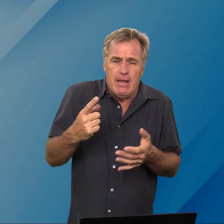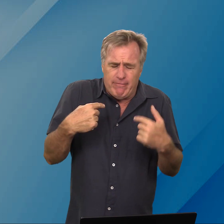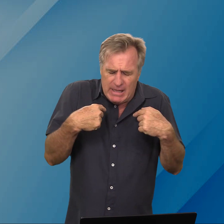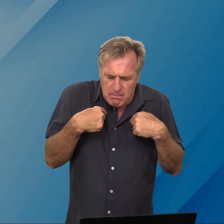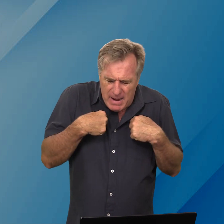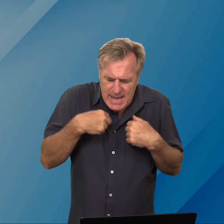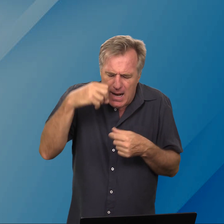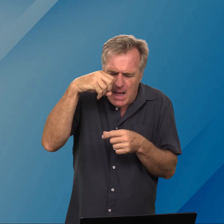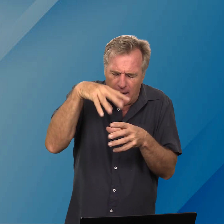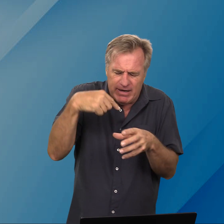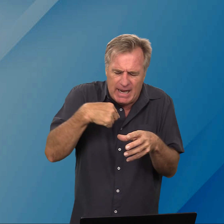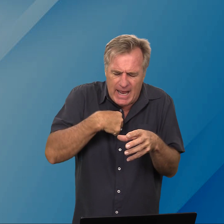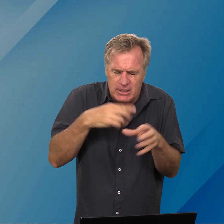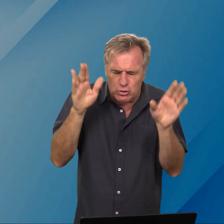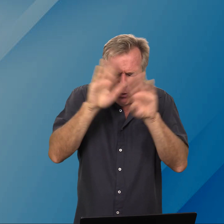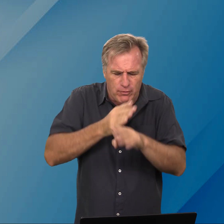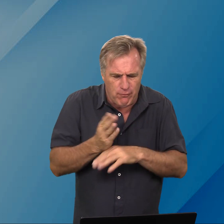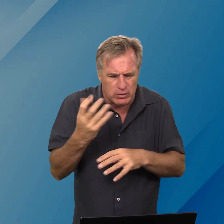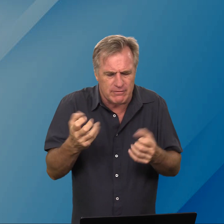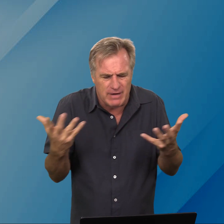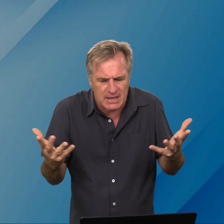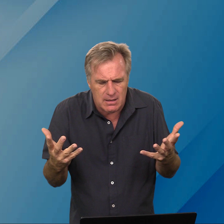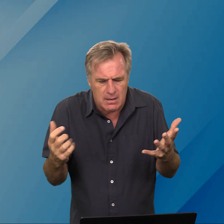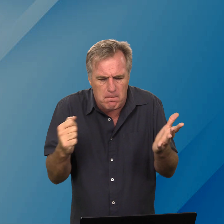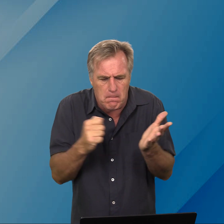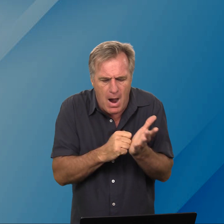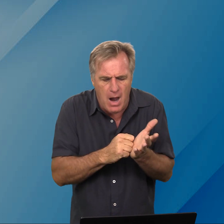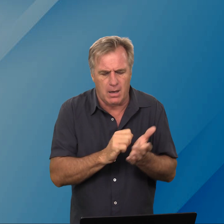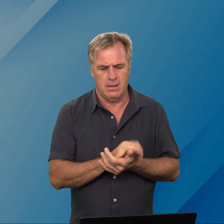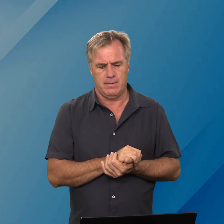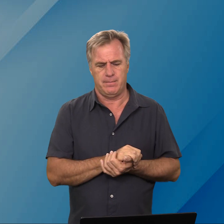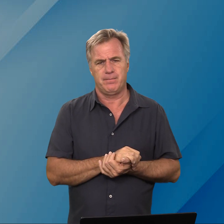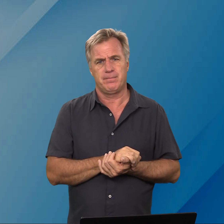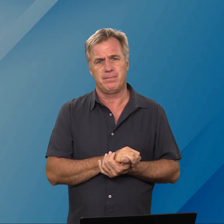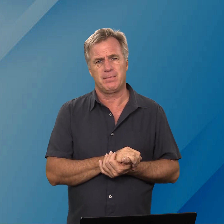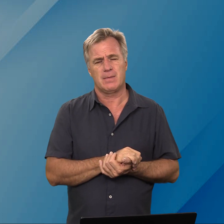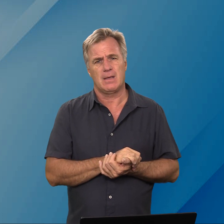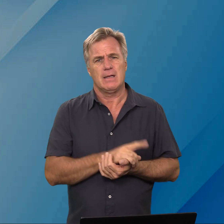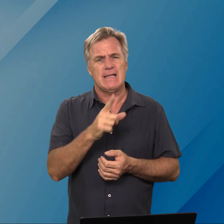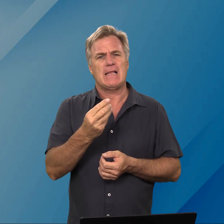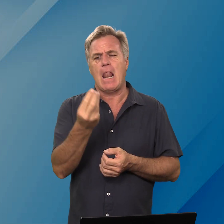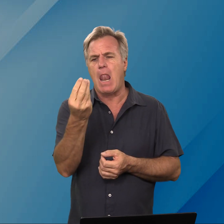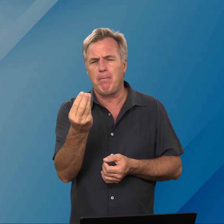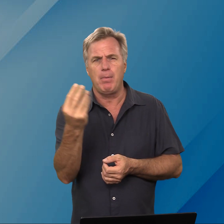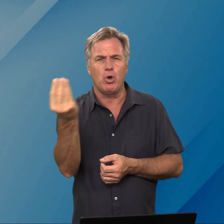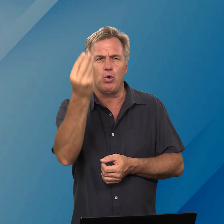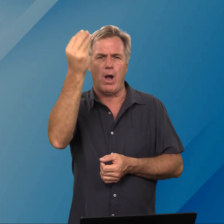wanneer my licht wanneer ek dof geword het wat maak dat een lamp rook